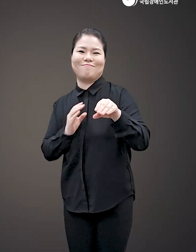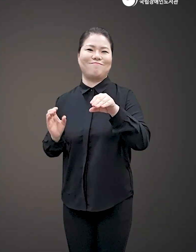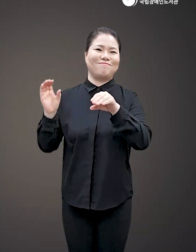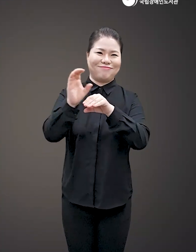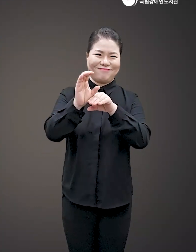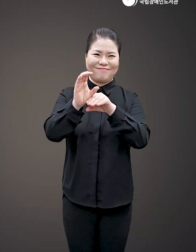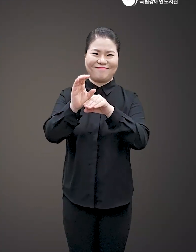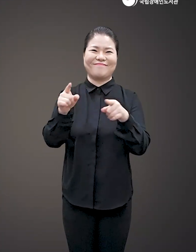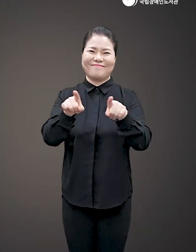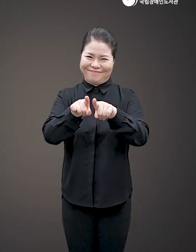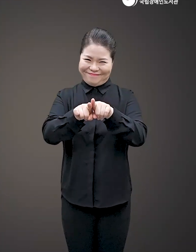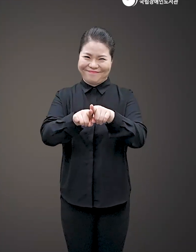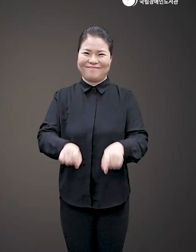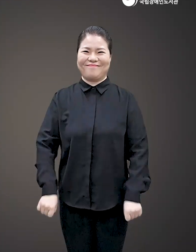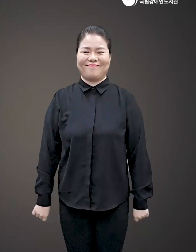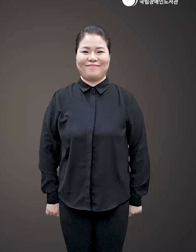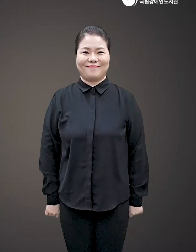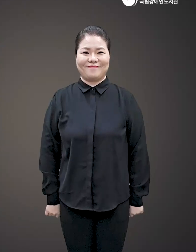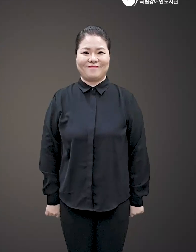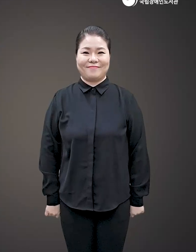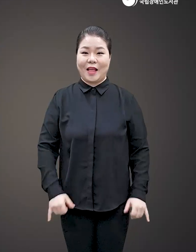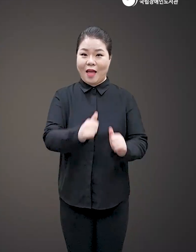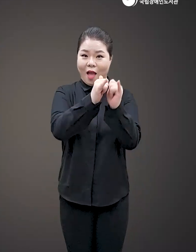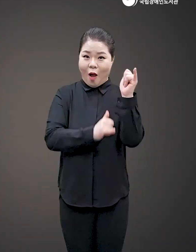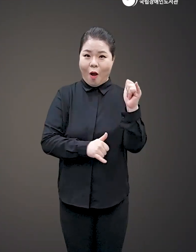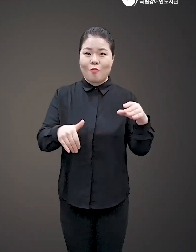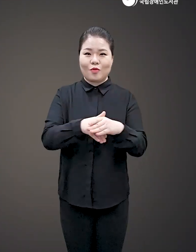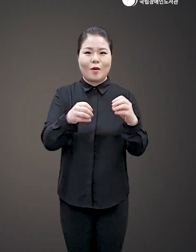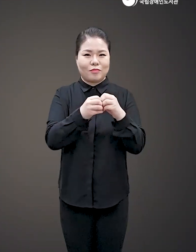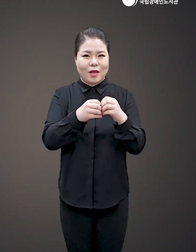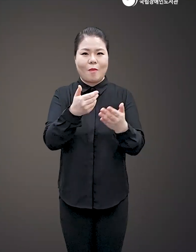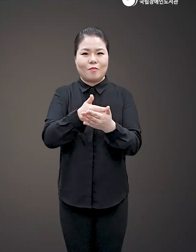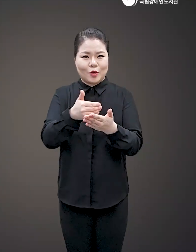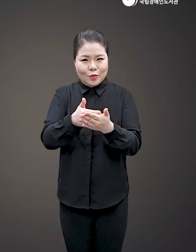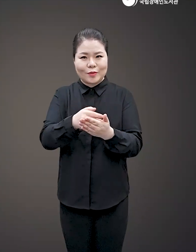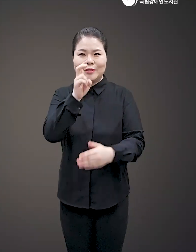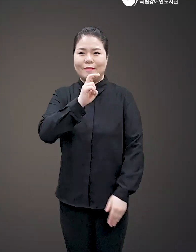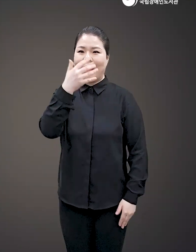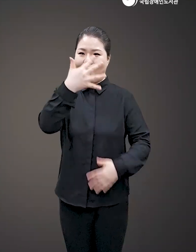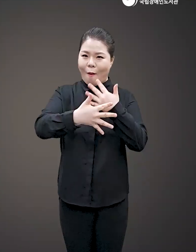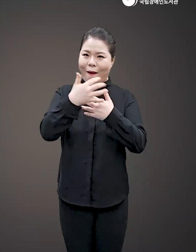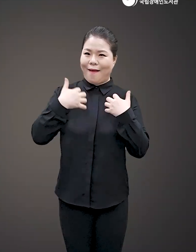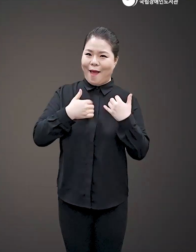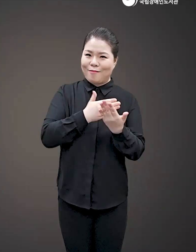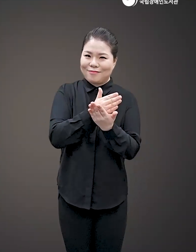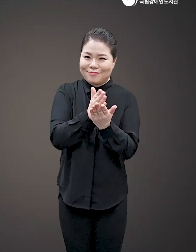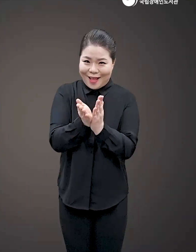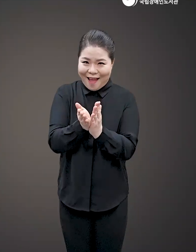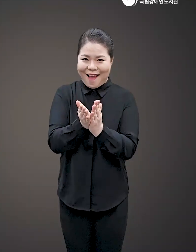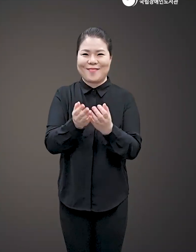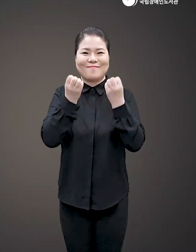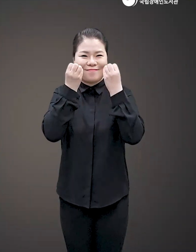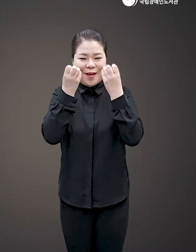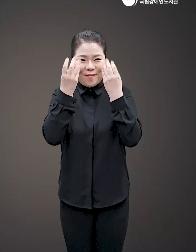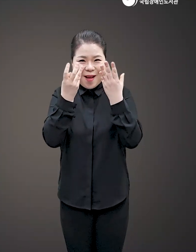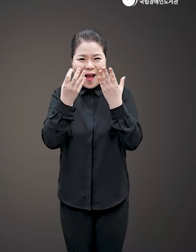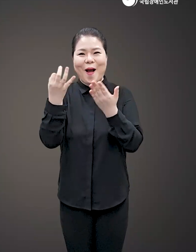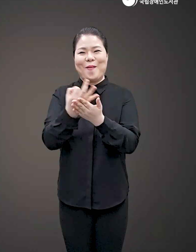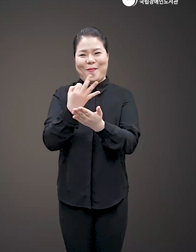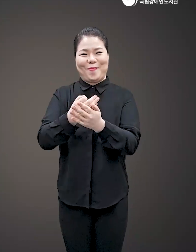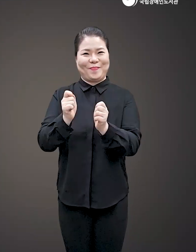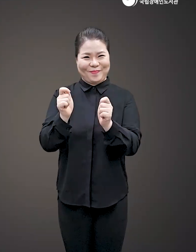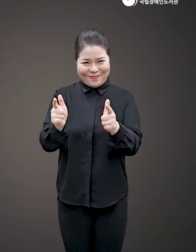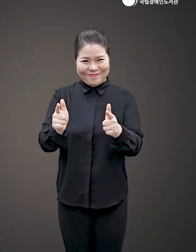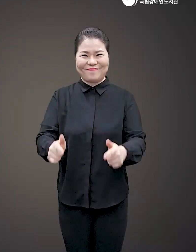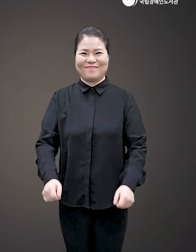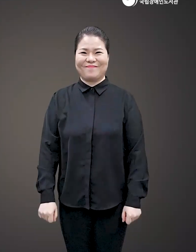향후 투자의 방향을 잡아야 한다 역사, 문학, 미술, 음악, 영화, 게임 등 모든 분야의 문화를